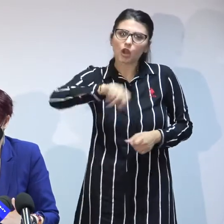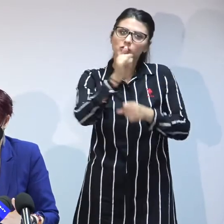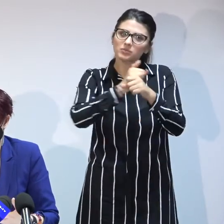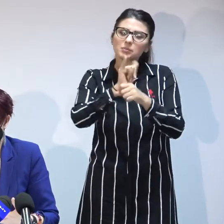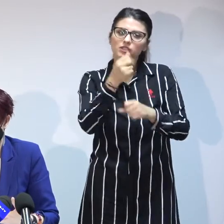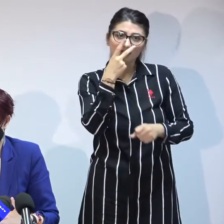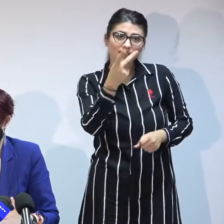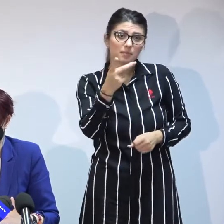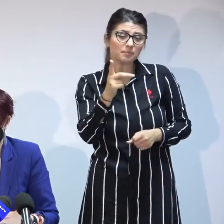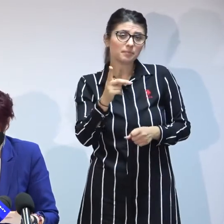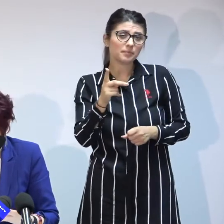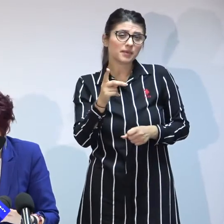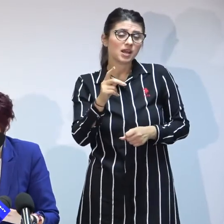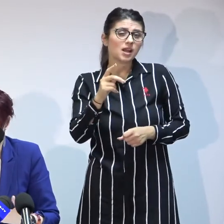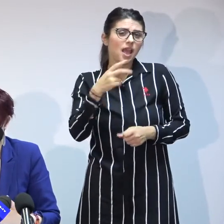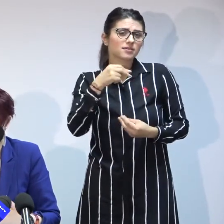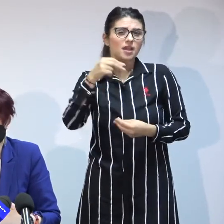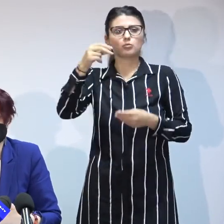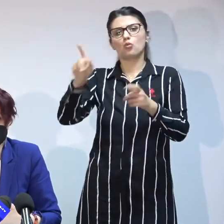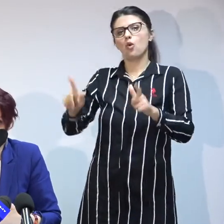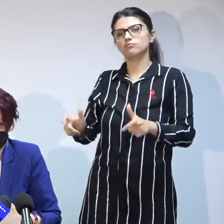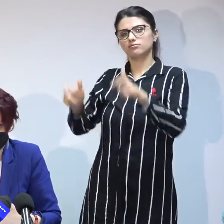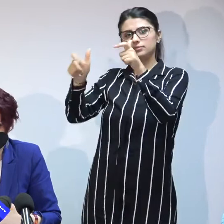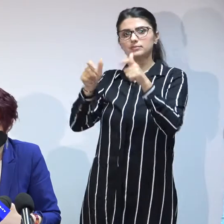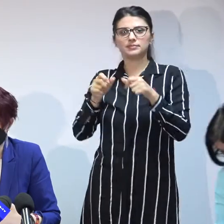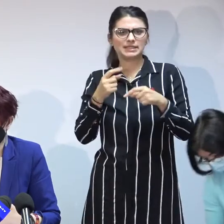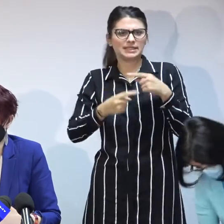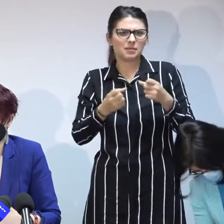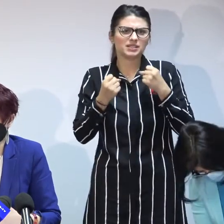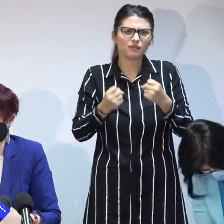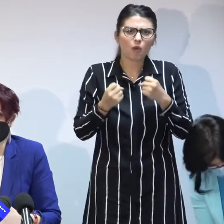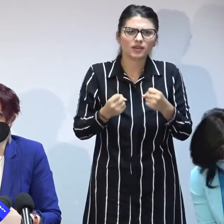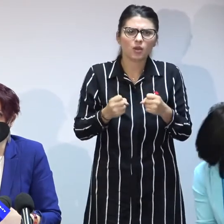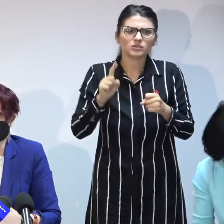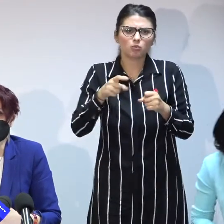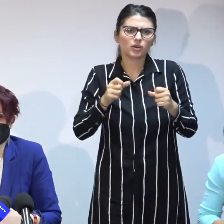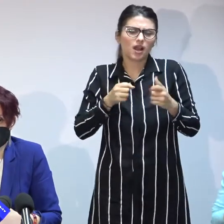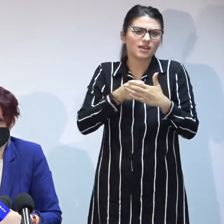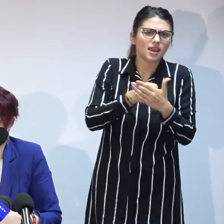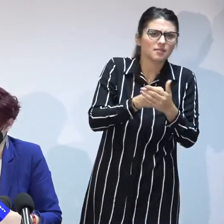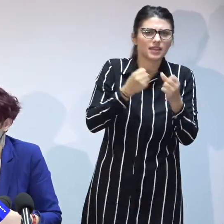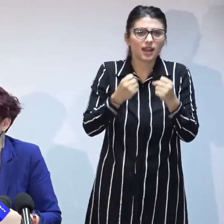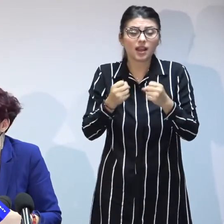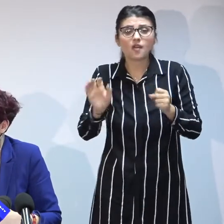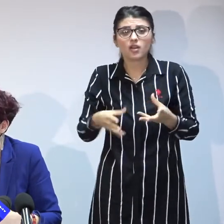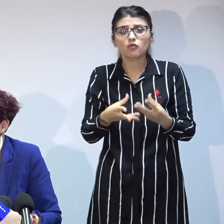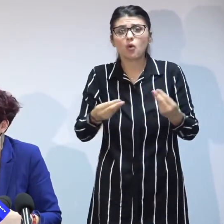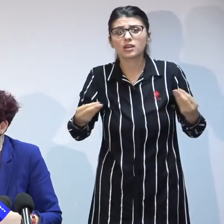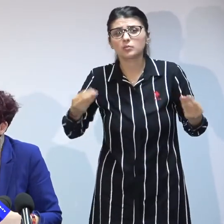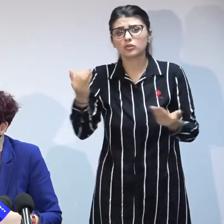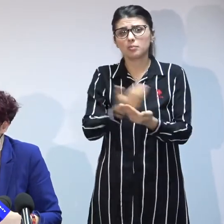limitele pe care le impune un sistem și de anumite prejudecăți avem zeci și sute de